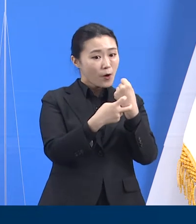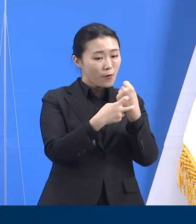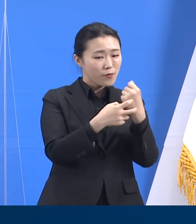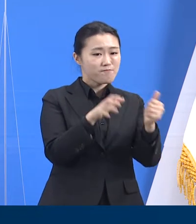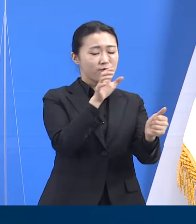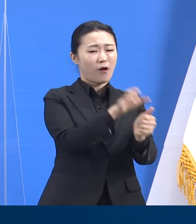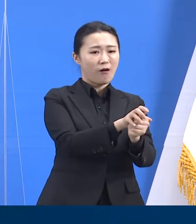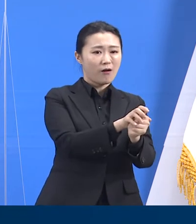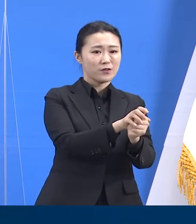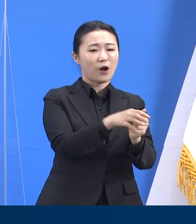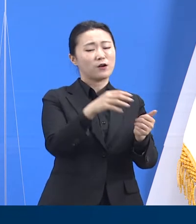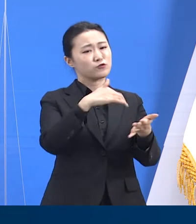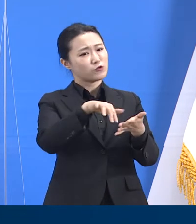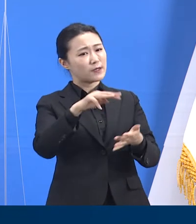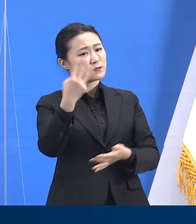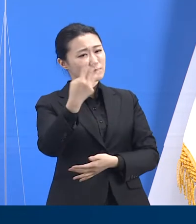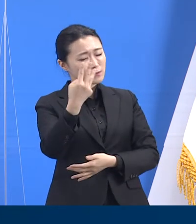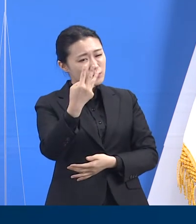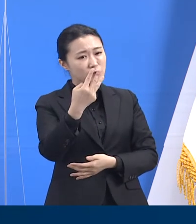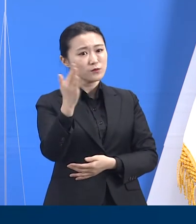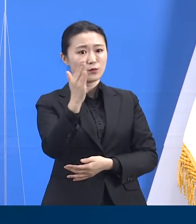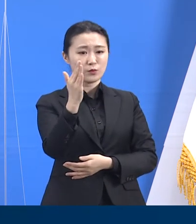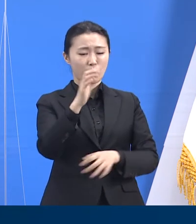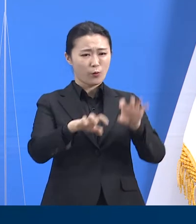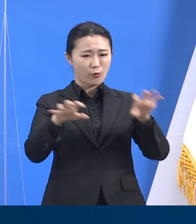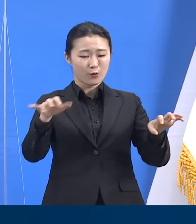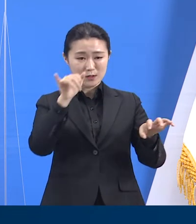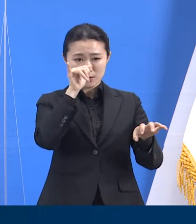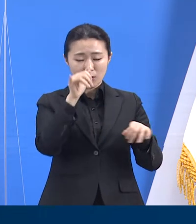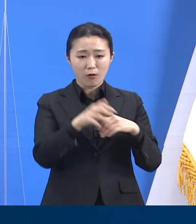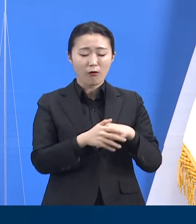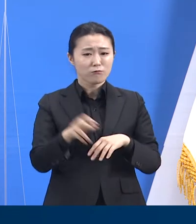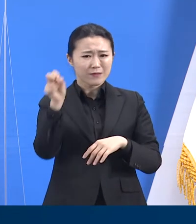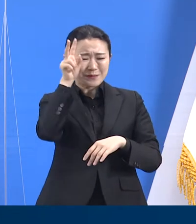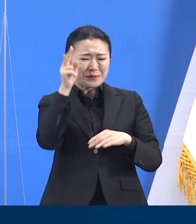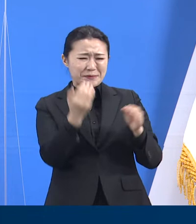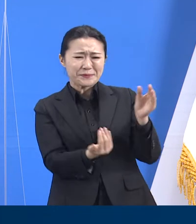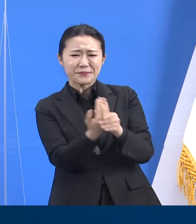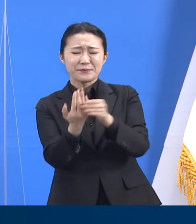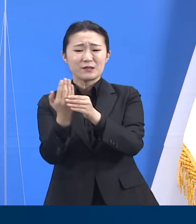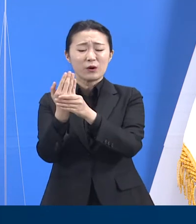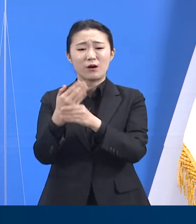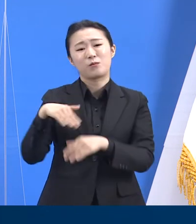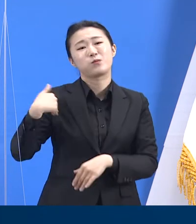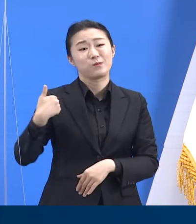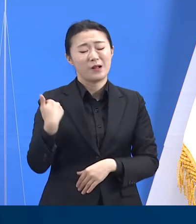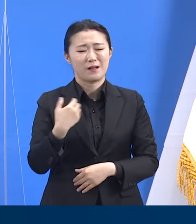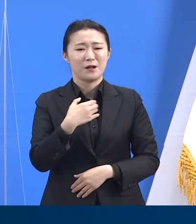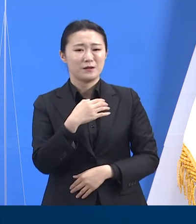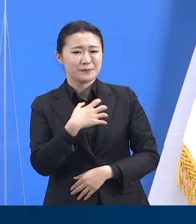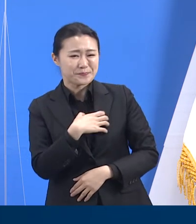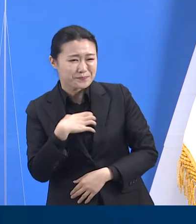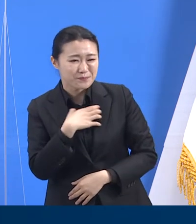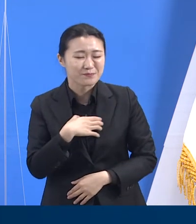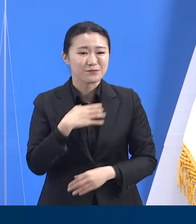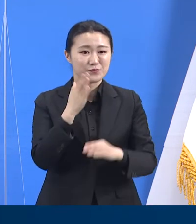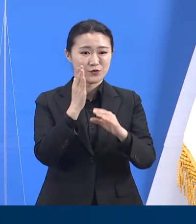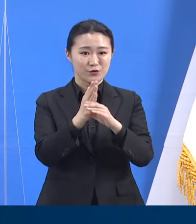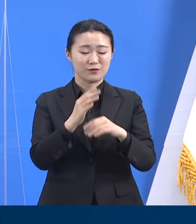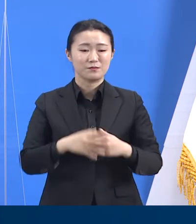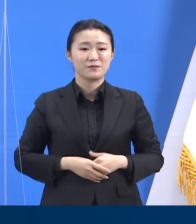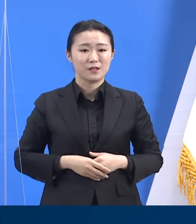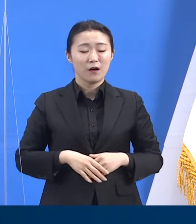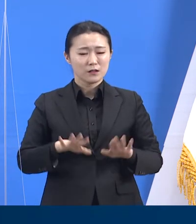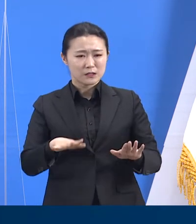새로운 변수, 예측하기 어려운 돌발 상황이 발생할 수 있어 경계하고 있습니다. 매우 도전적인